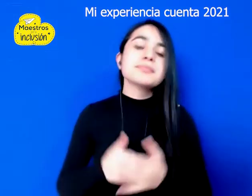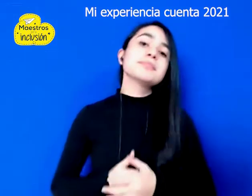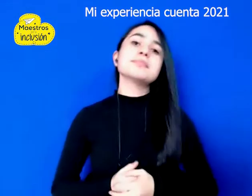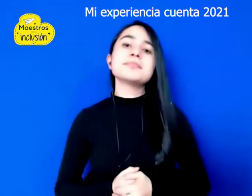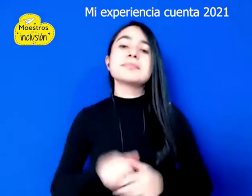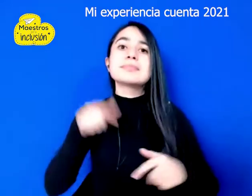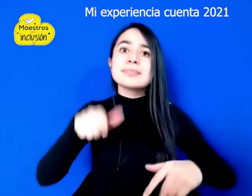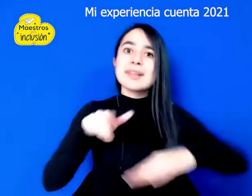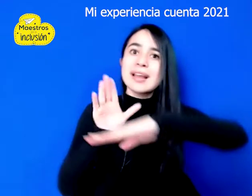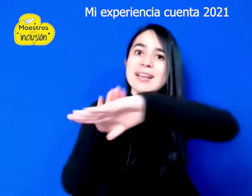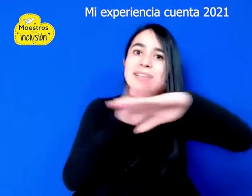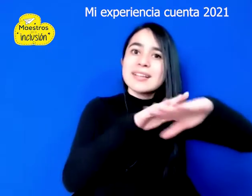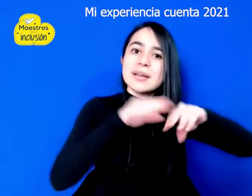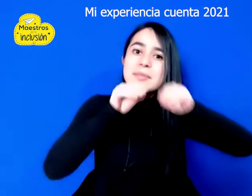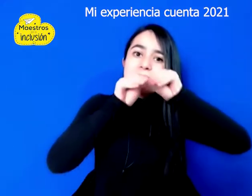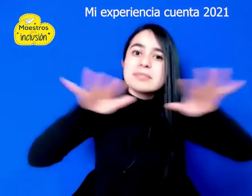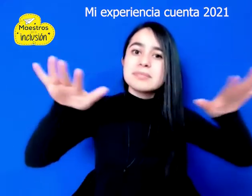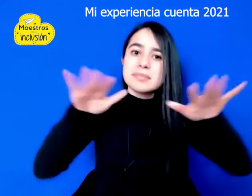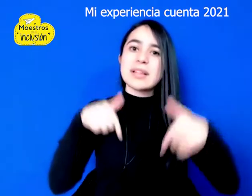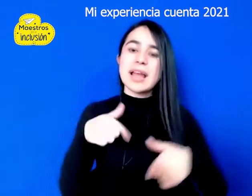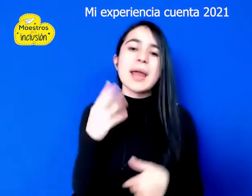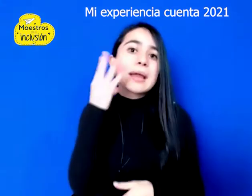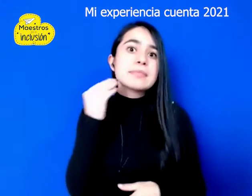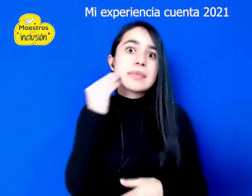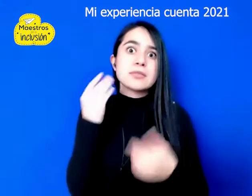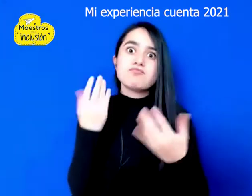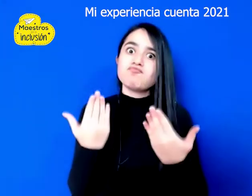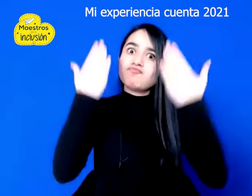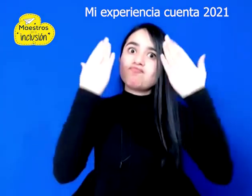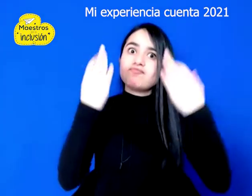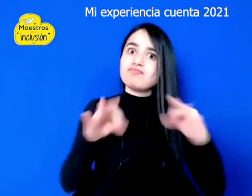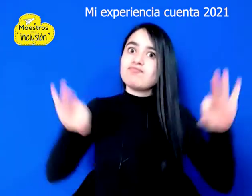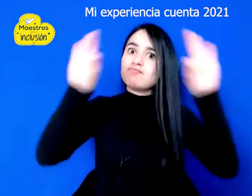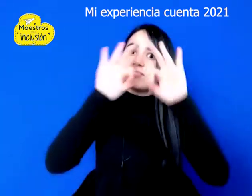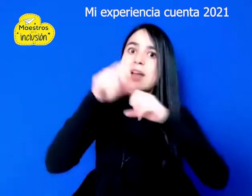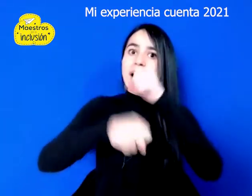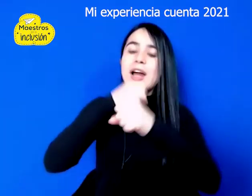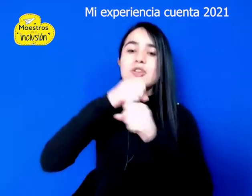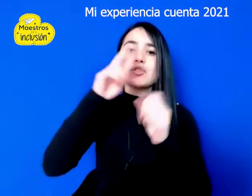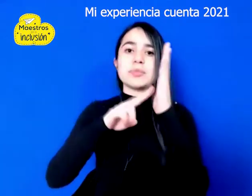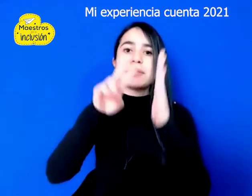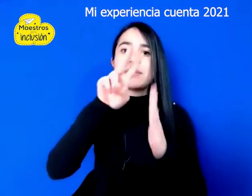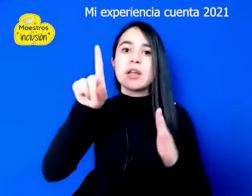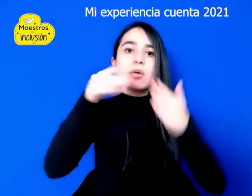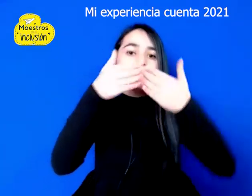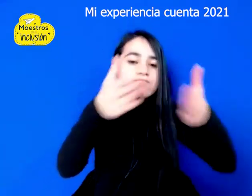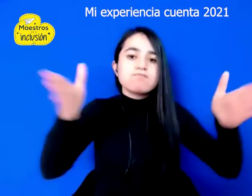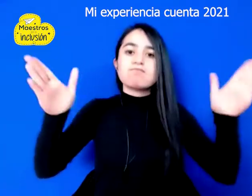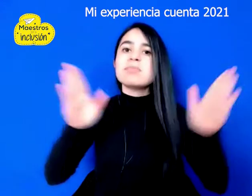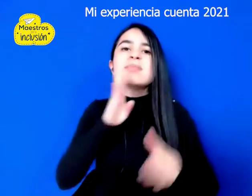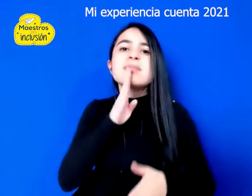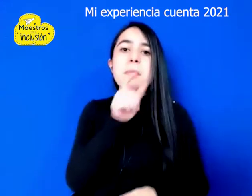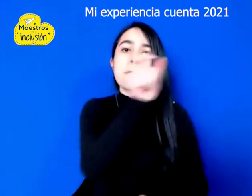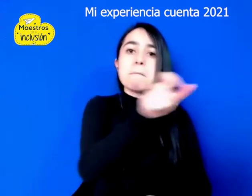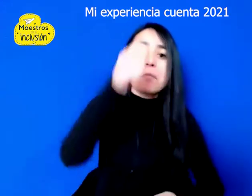La convocatoria para participar en mi experiencia cuenta 2021 está abierta a todos los maestros,